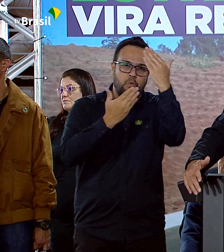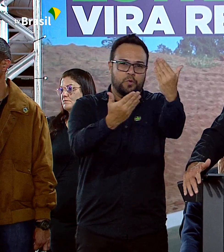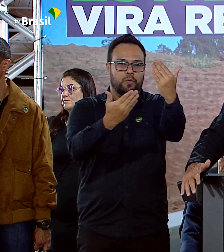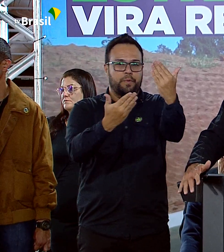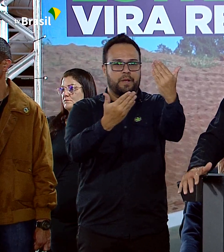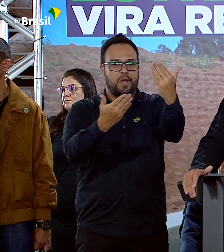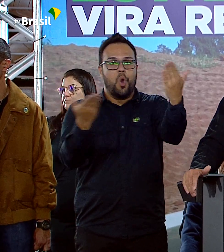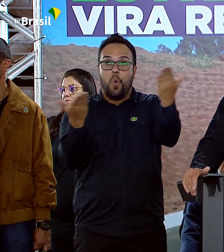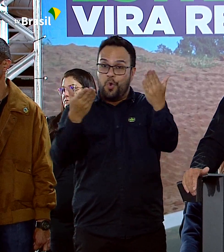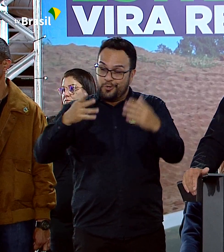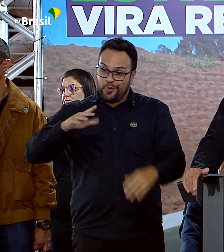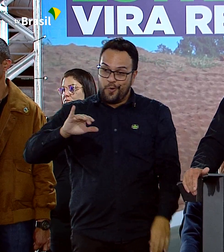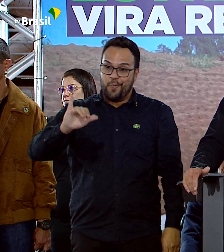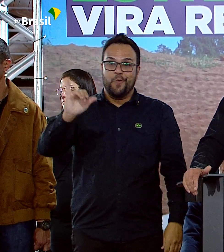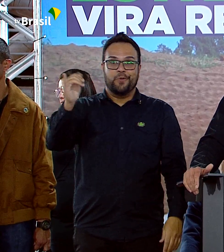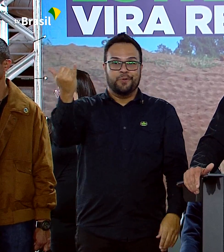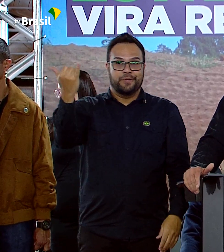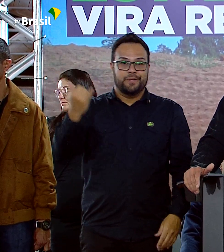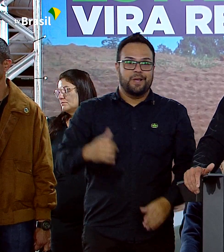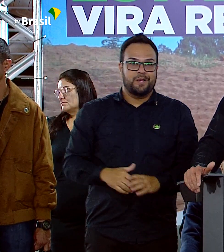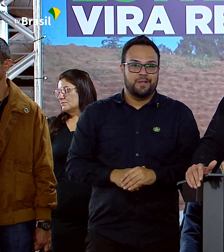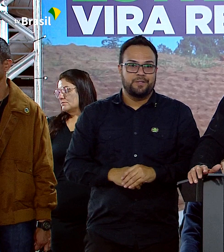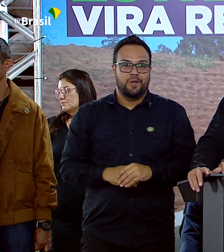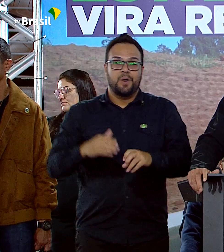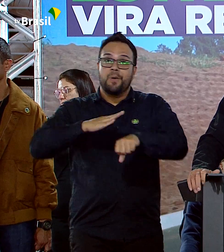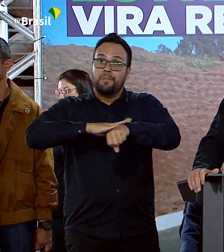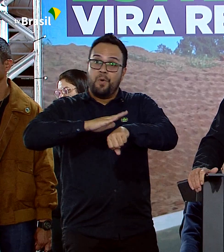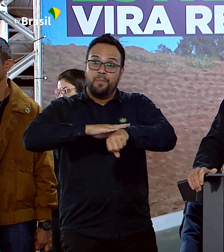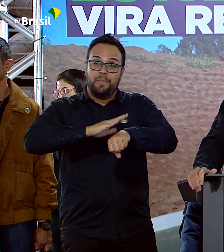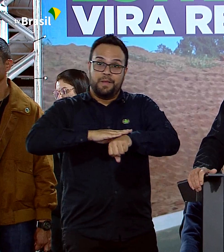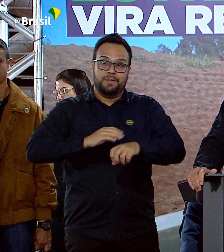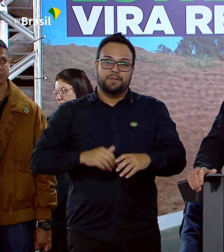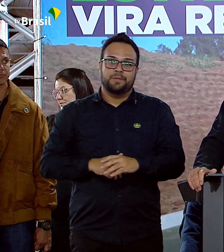por esta oportunidade, por esse momento.